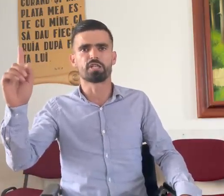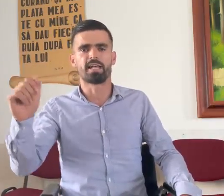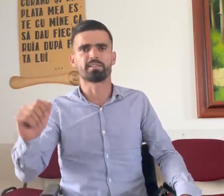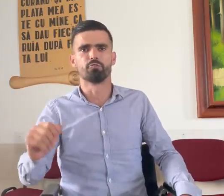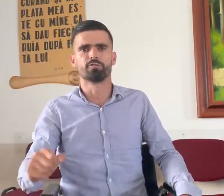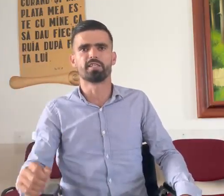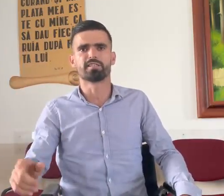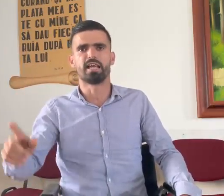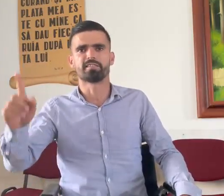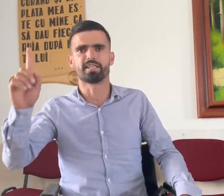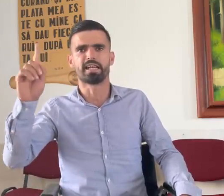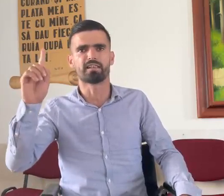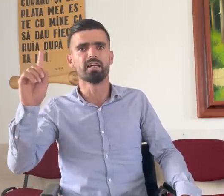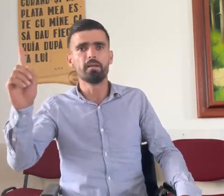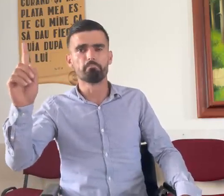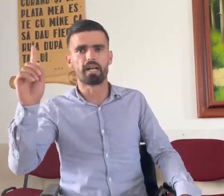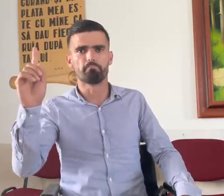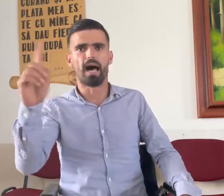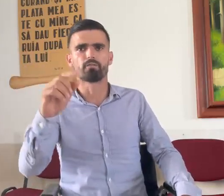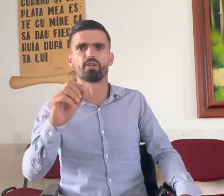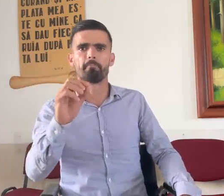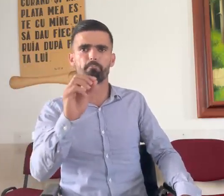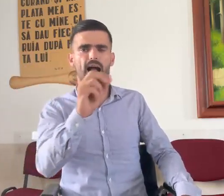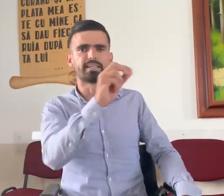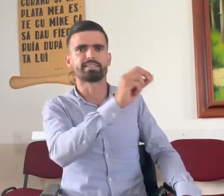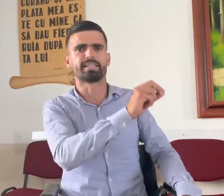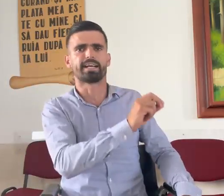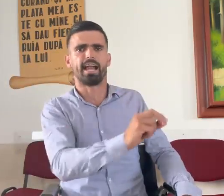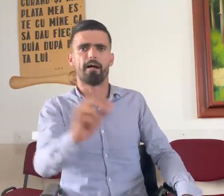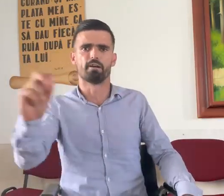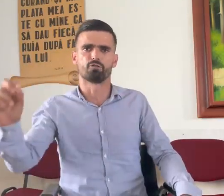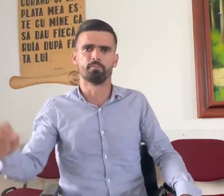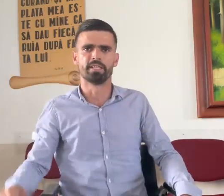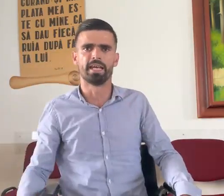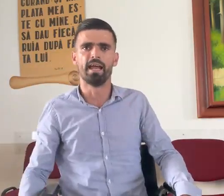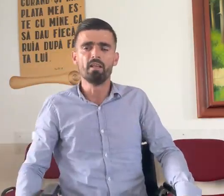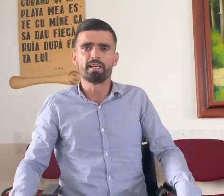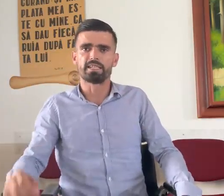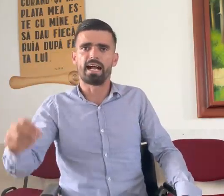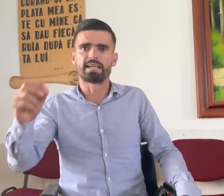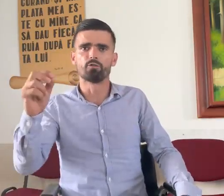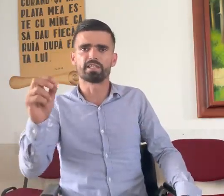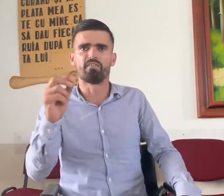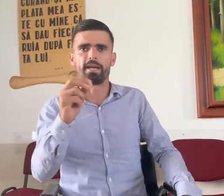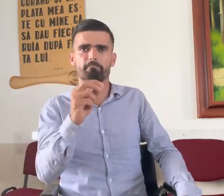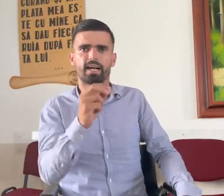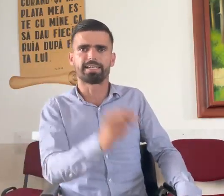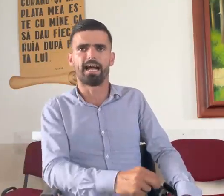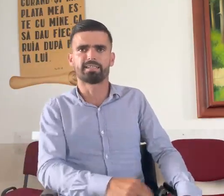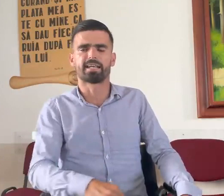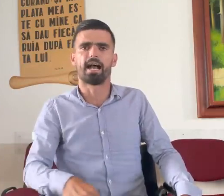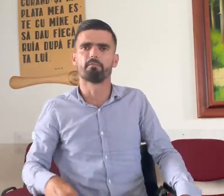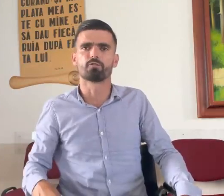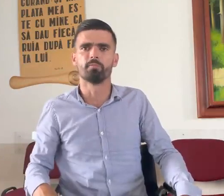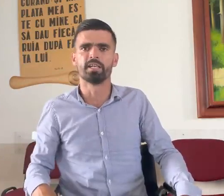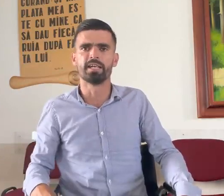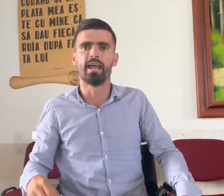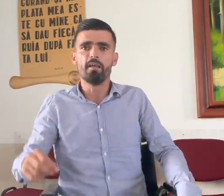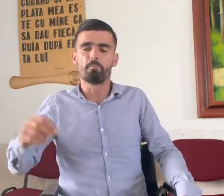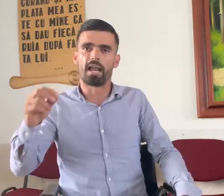șase luni de zile, a strigat, bărbatule, împacă-te de grabă cu mine, că dacă nu te vei împăca de grabă cu mine, pe